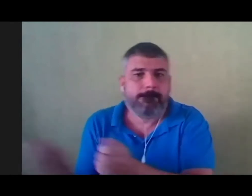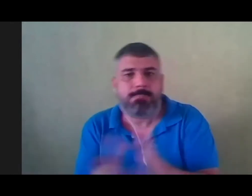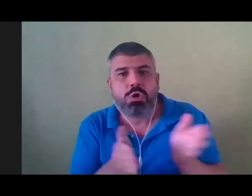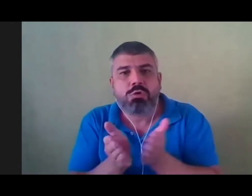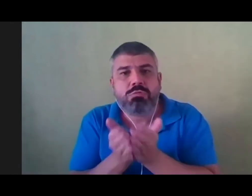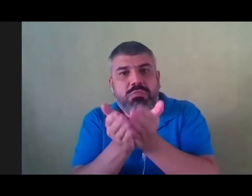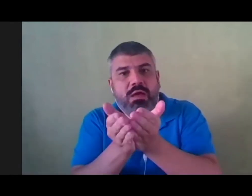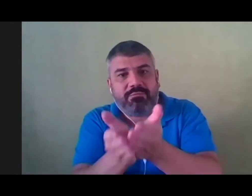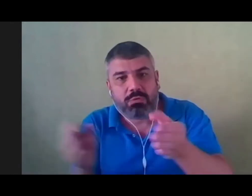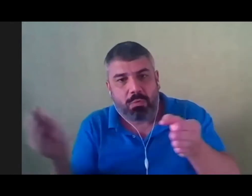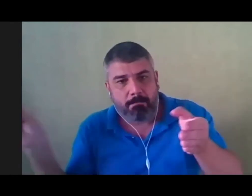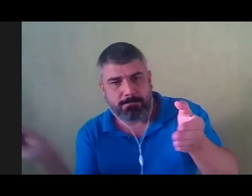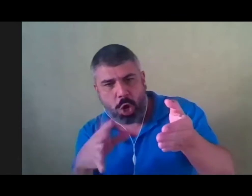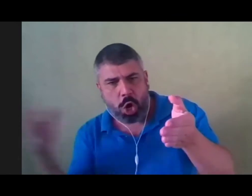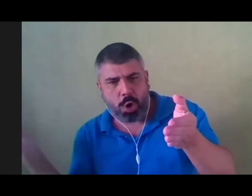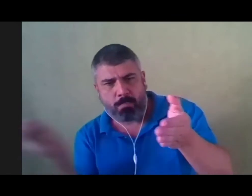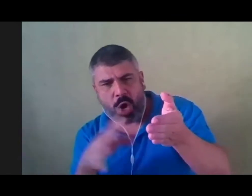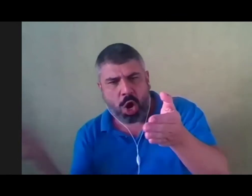desesperada.